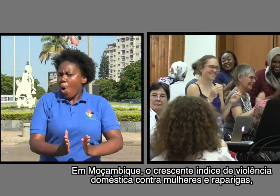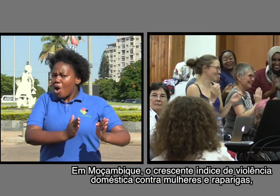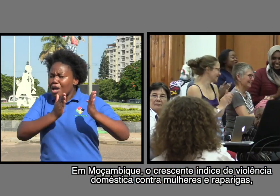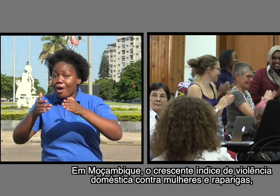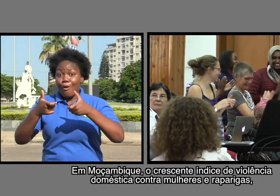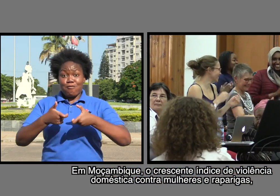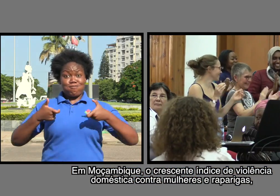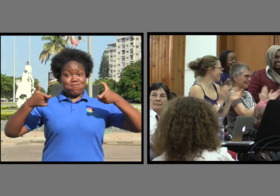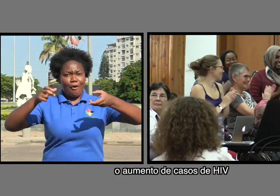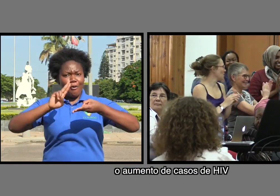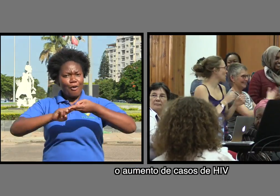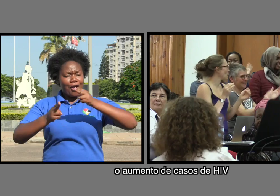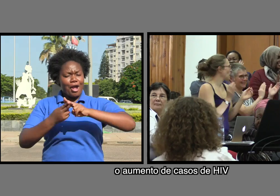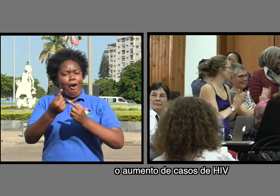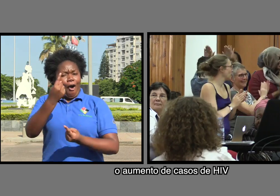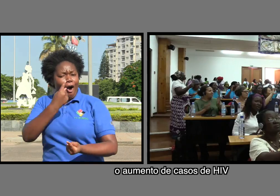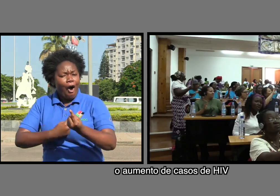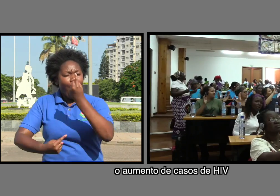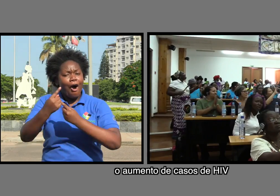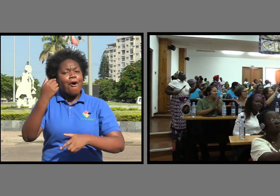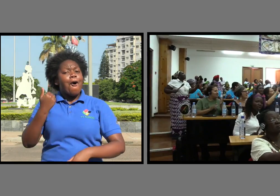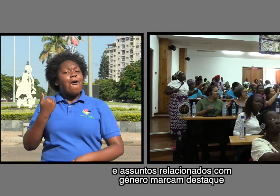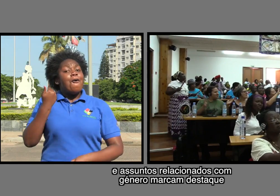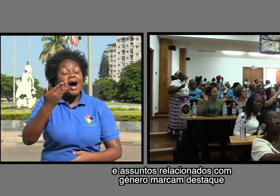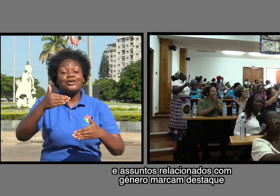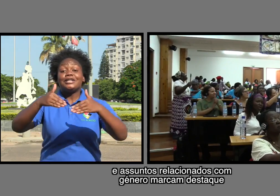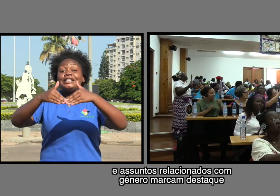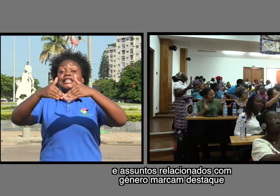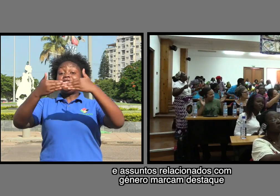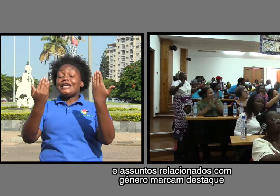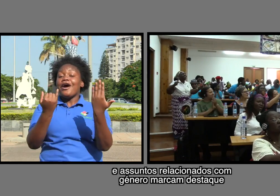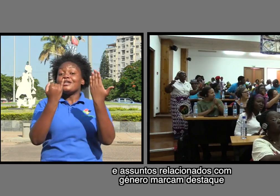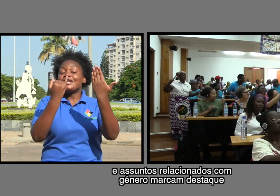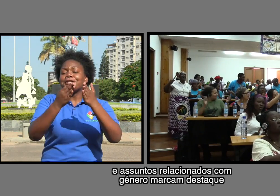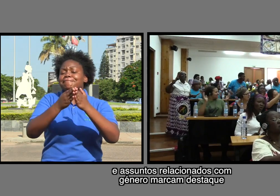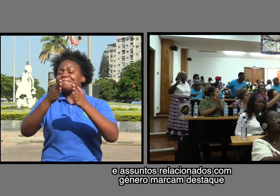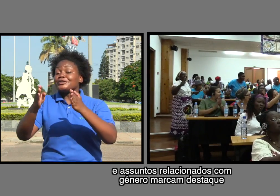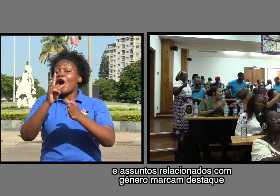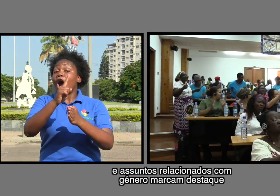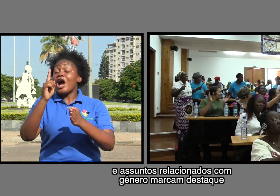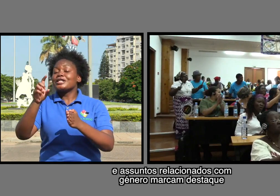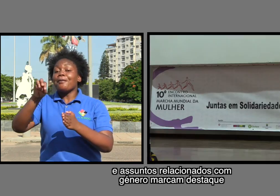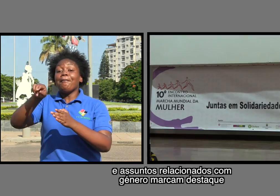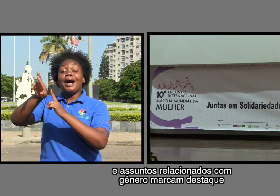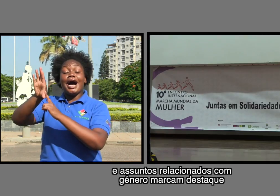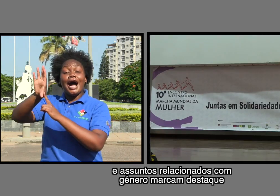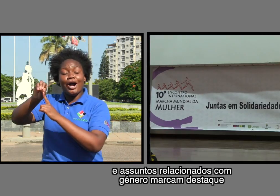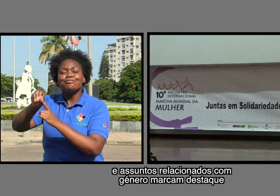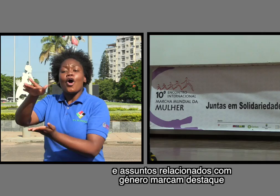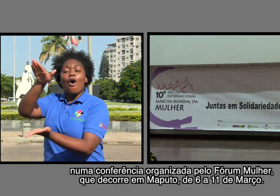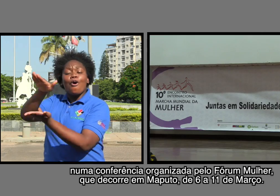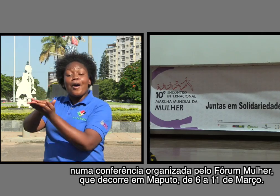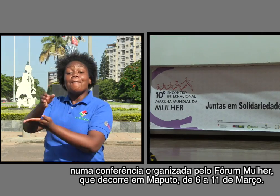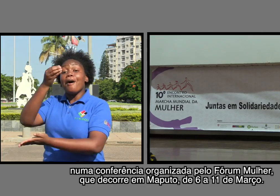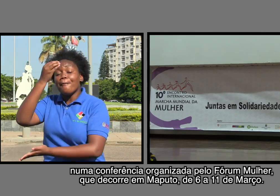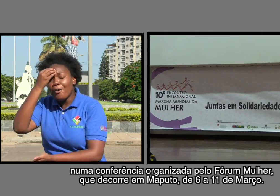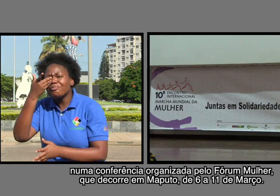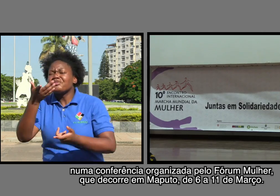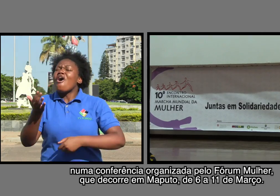raparigas, o aumento de casos de HIV e assuntos relacionados com gênero, marca um destaque numa conferência organizada